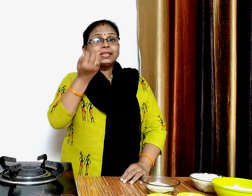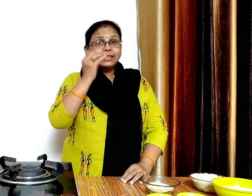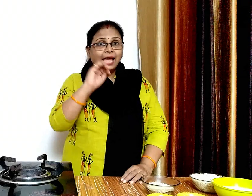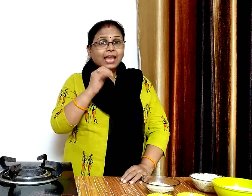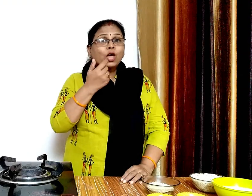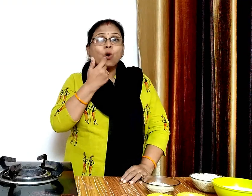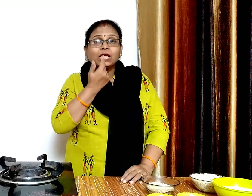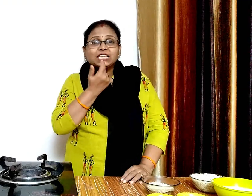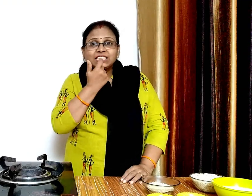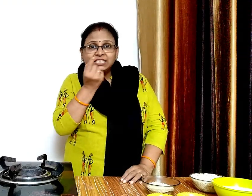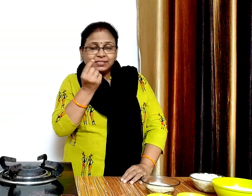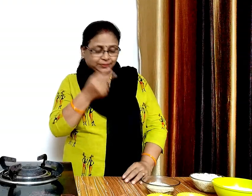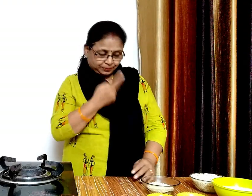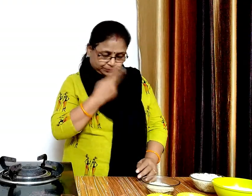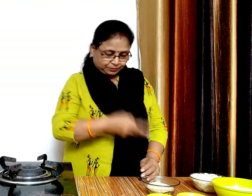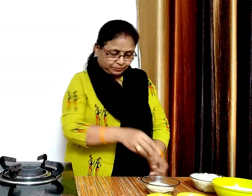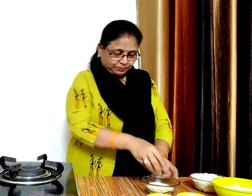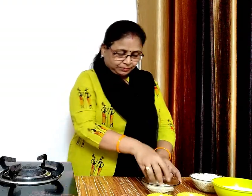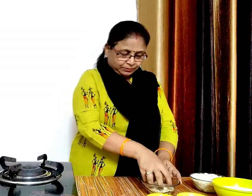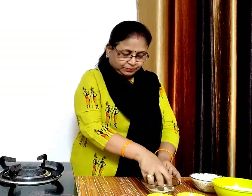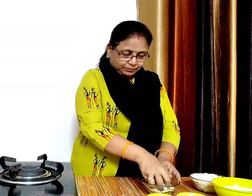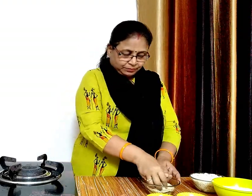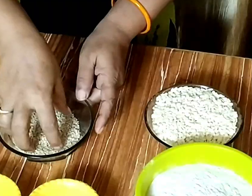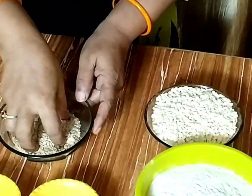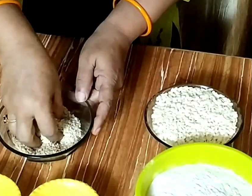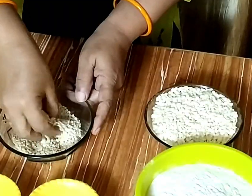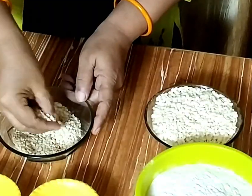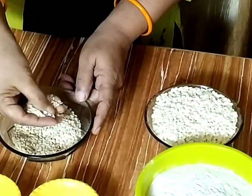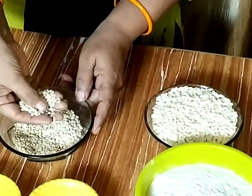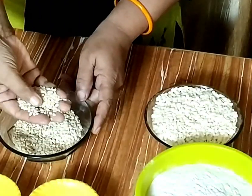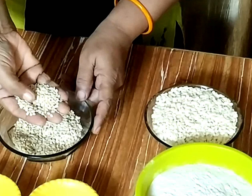उड़त दाल की पूरी बनाने के लिए सबसे पहले दो त्याई का उड़त दाल लेंगे